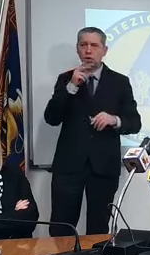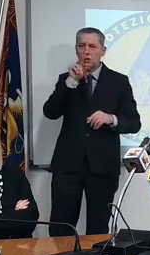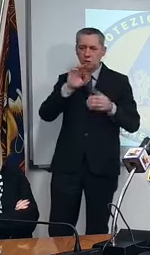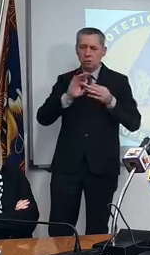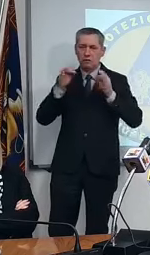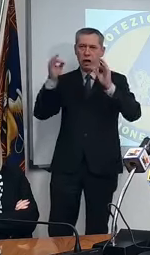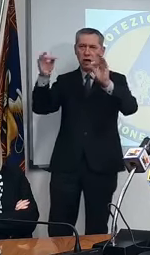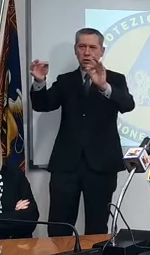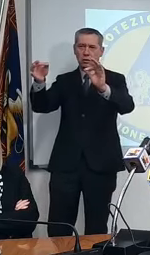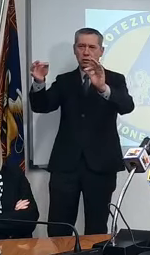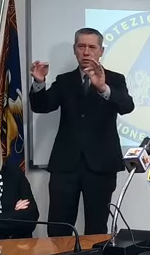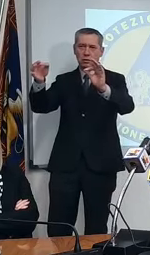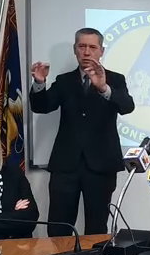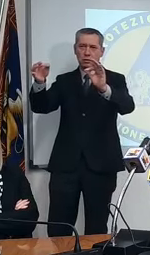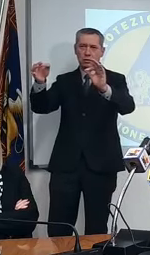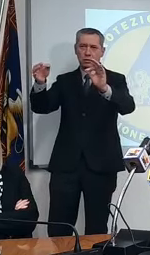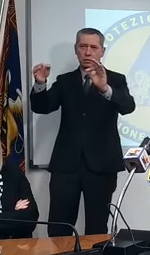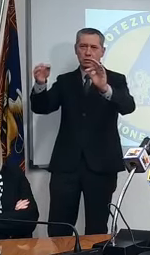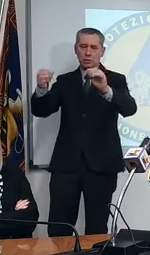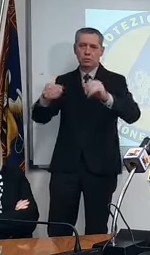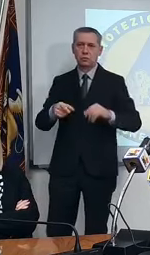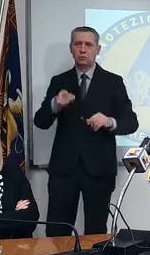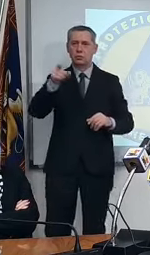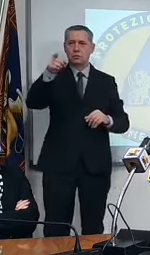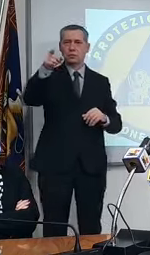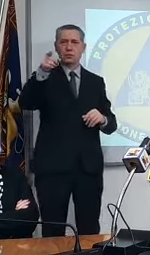la mia portinaia era bravissima